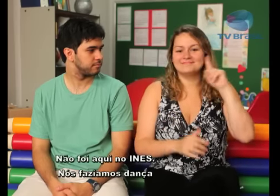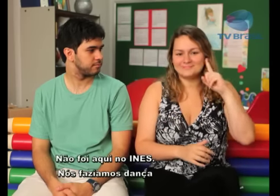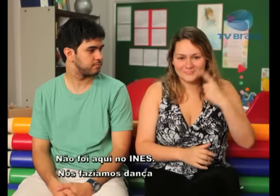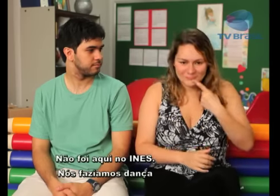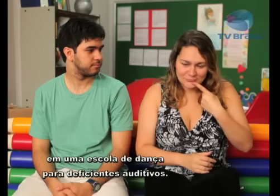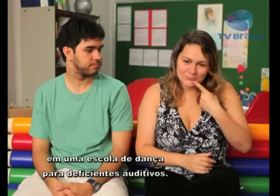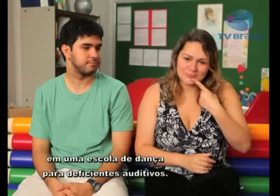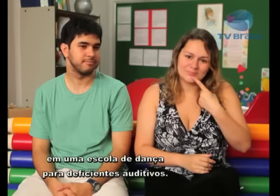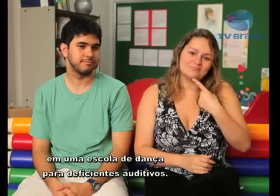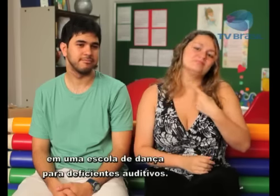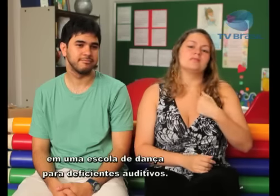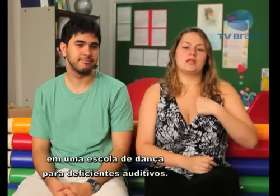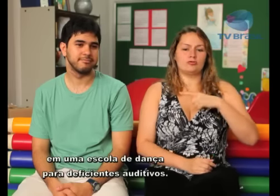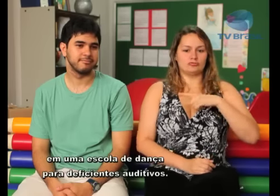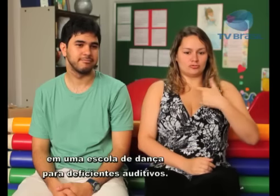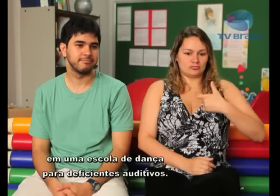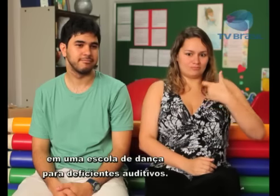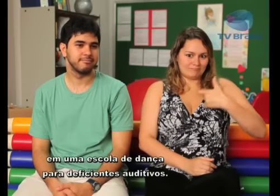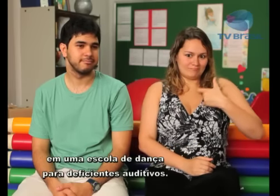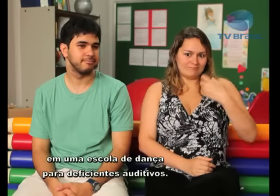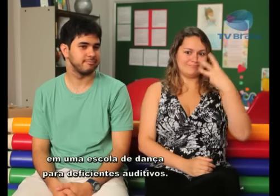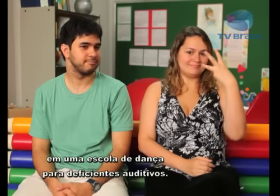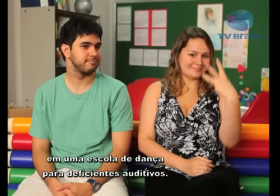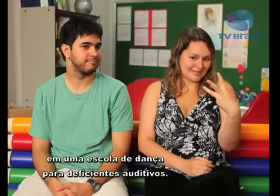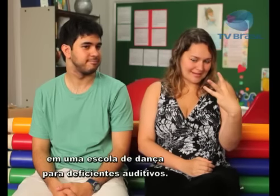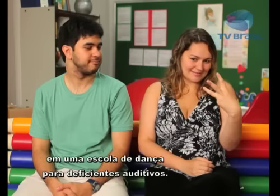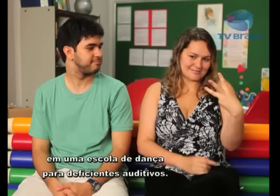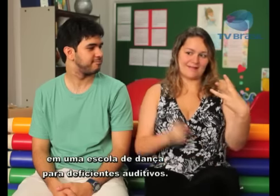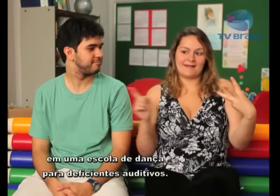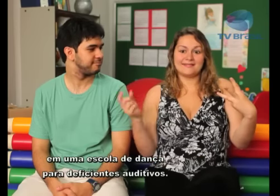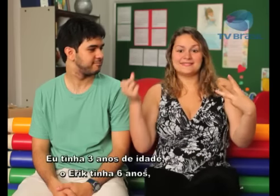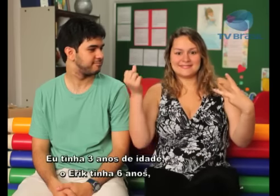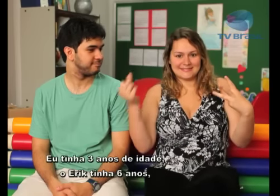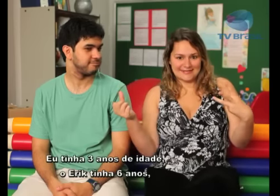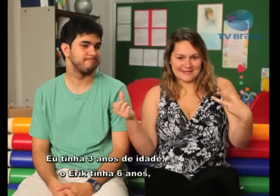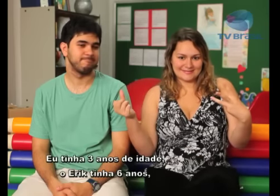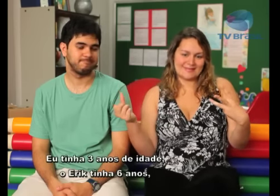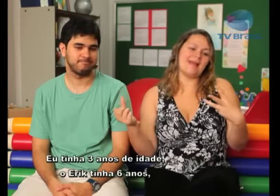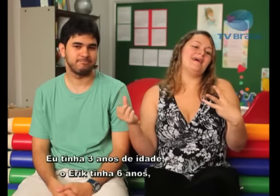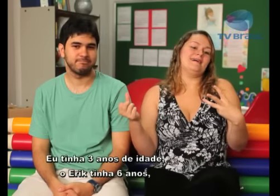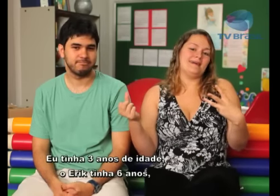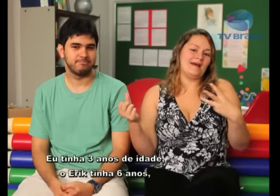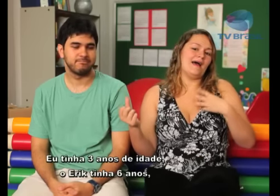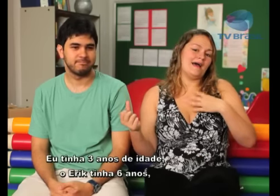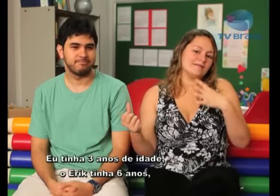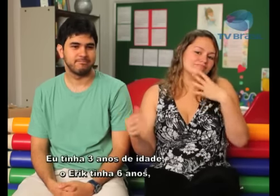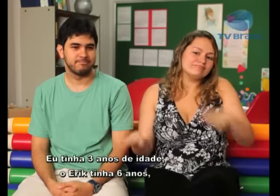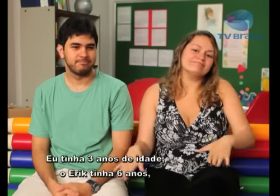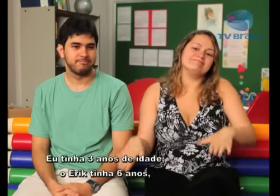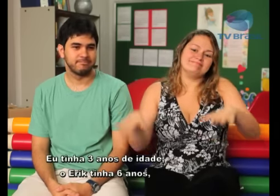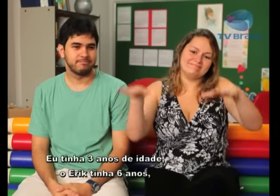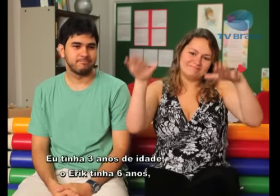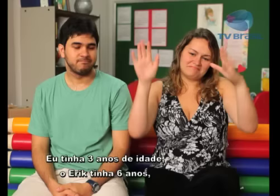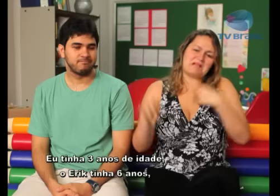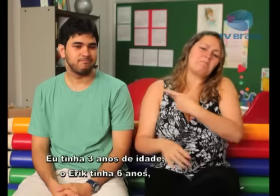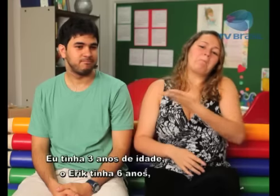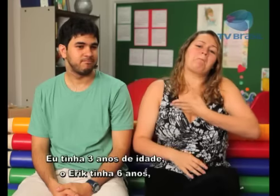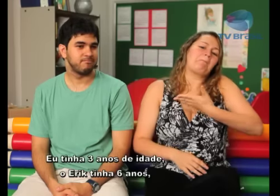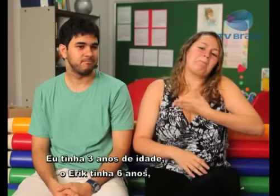dança numa escola de dança para deficientes auditivos. Eu tinha três anos de idade e o Eric tinha seis